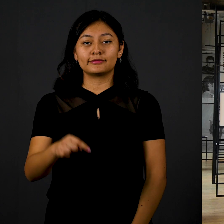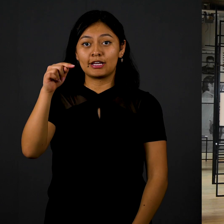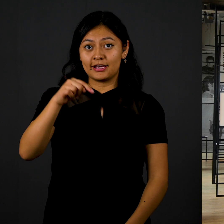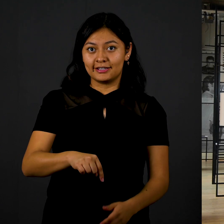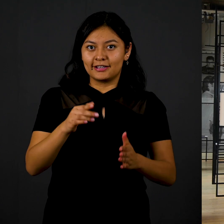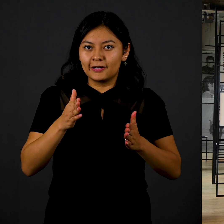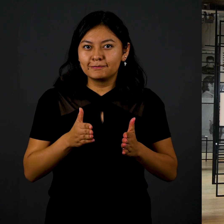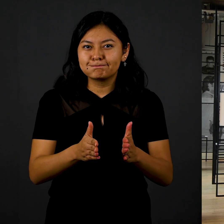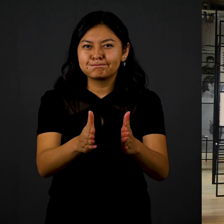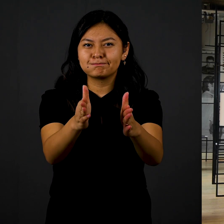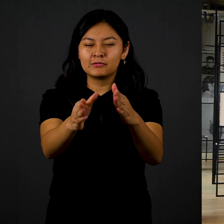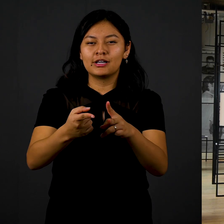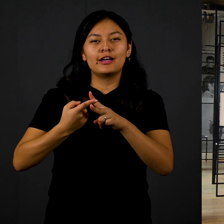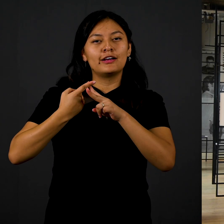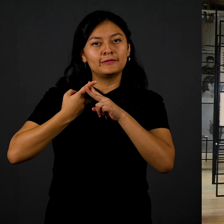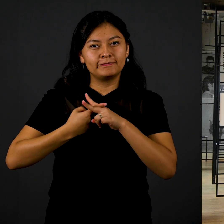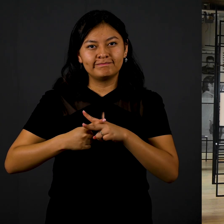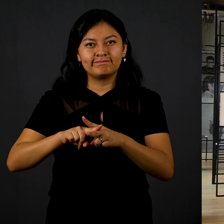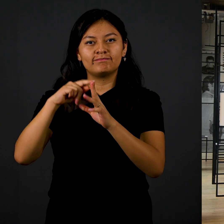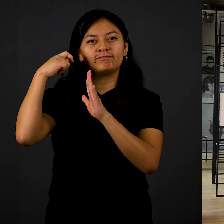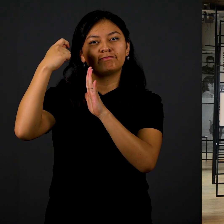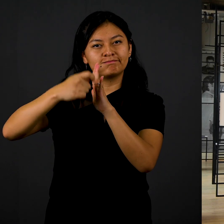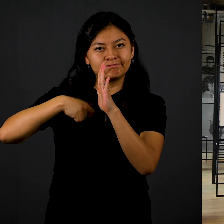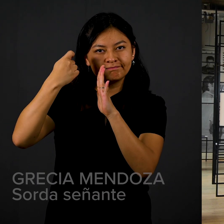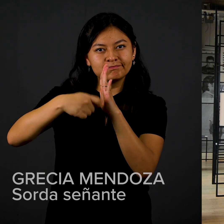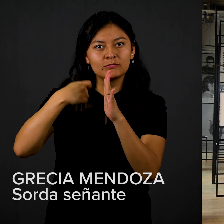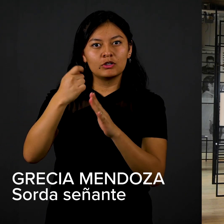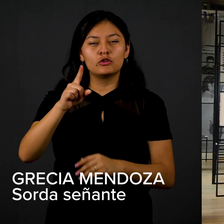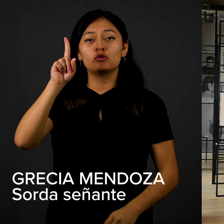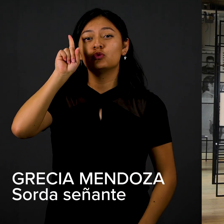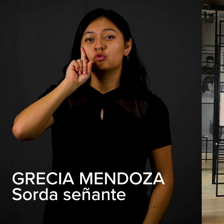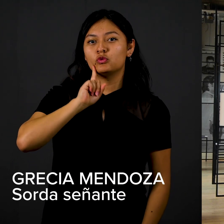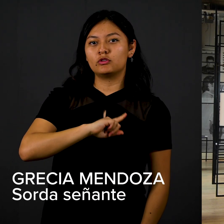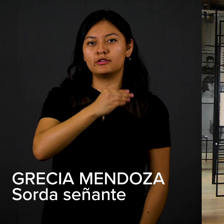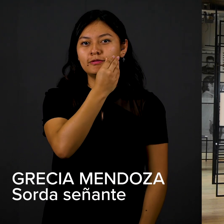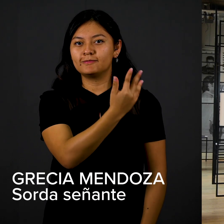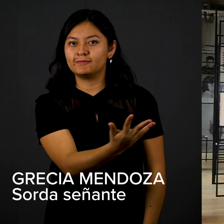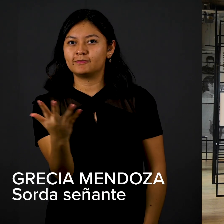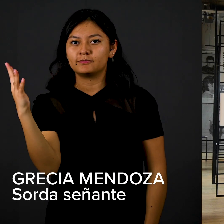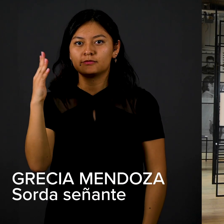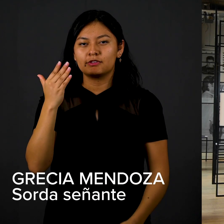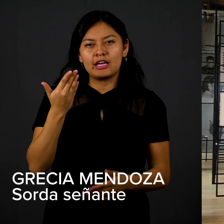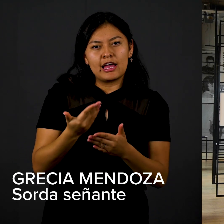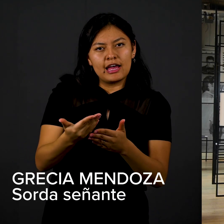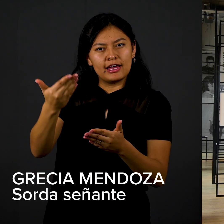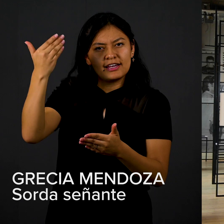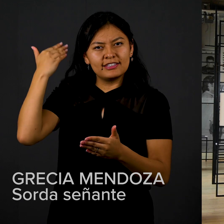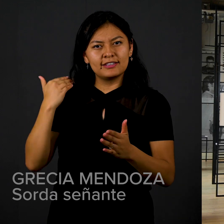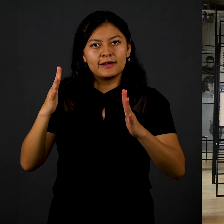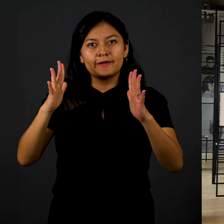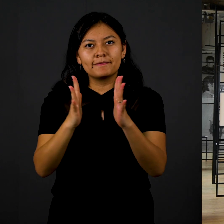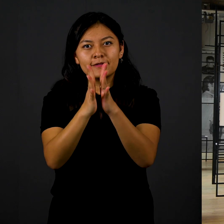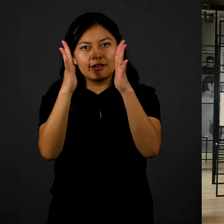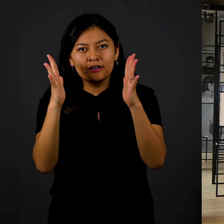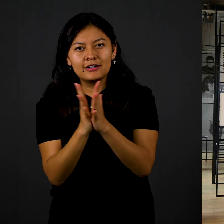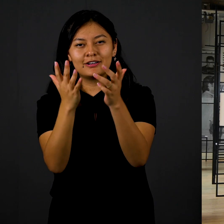En esta primera parte del recorrido, veremos videos con diversos testimonios de mujeres y su